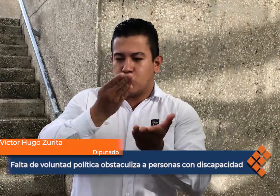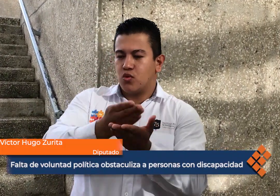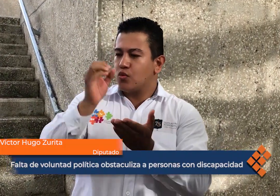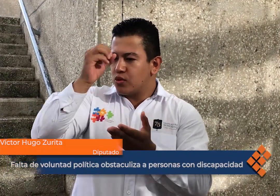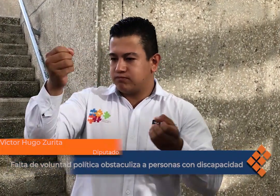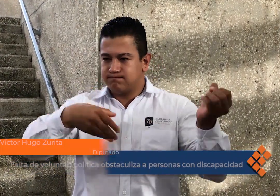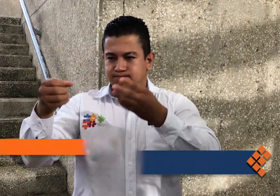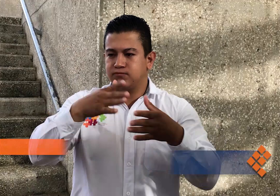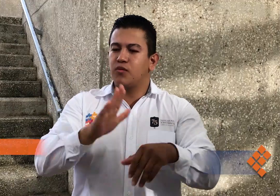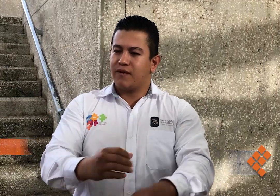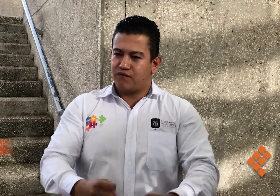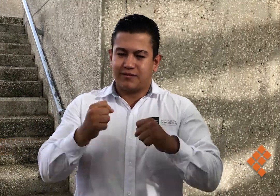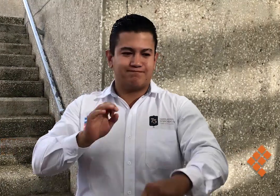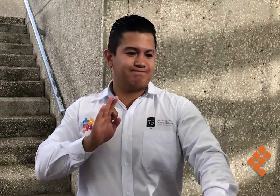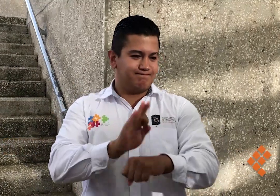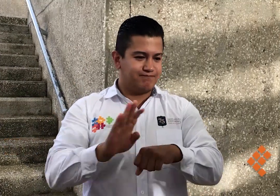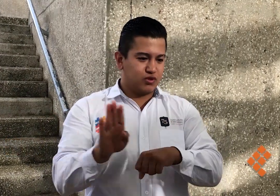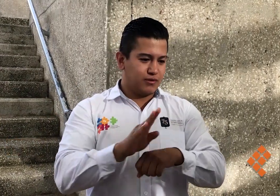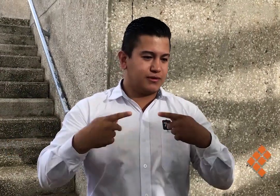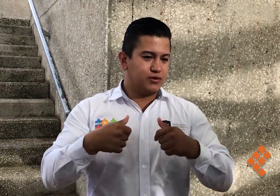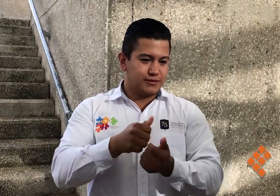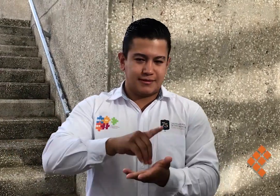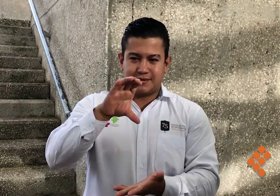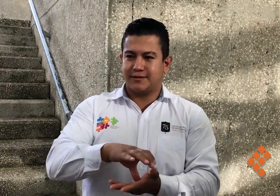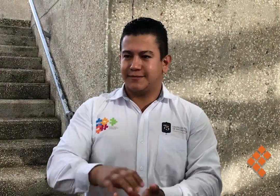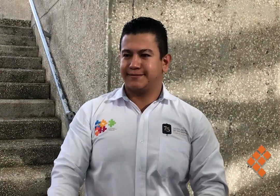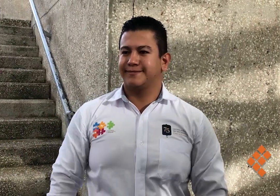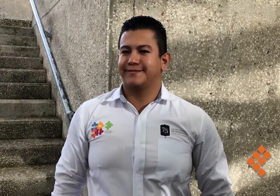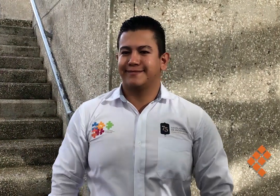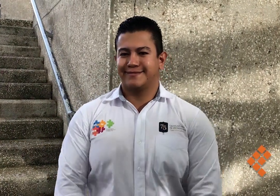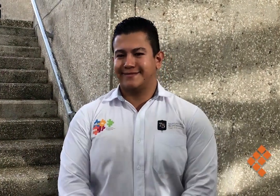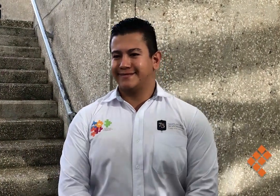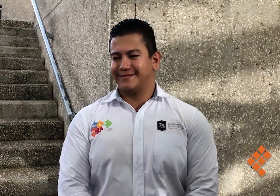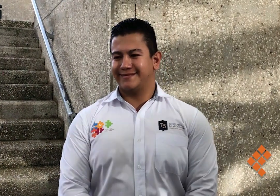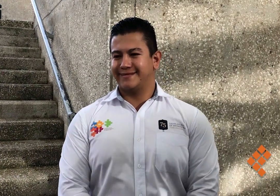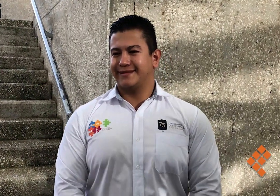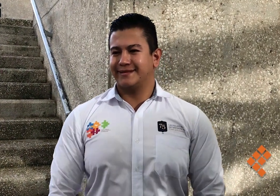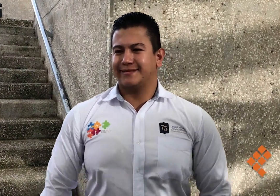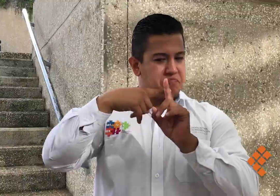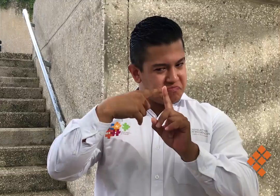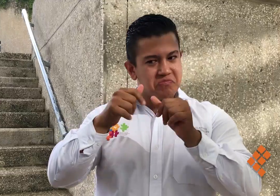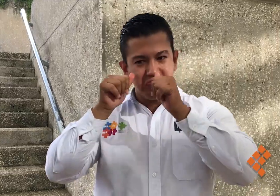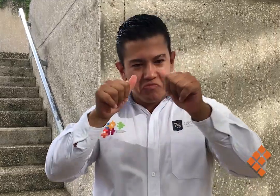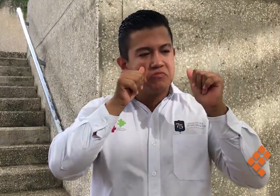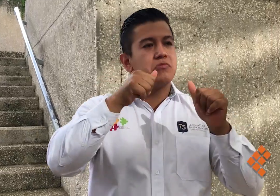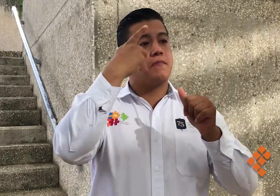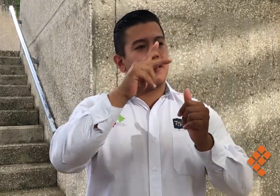que vayan con el respaldo de la ciudadanía y de todas las asociaciones en pro de la discapacidad. Con imágenes de José